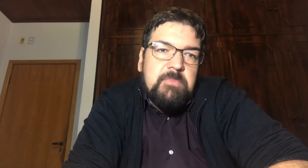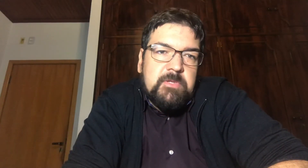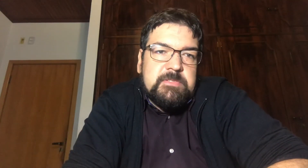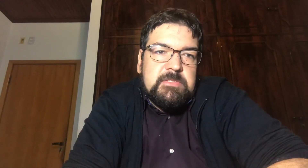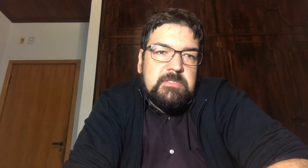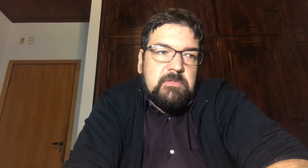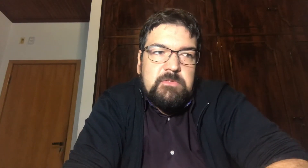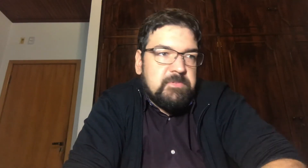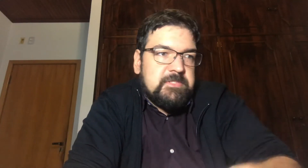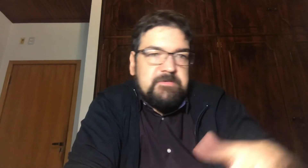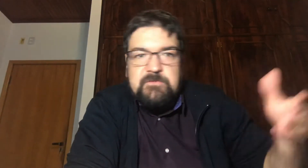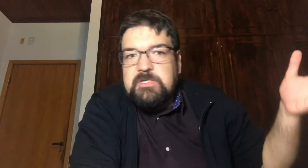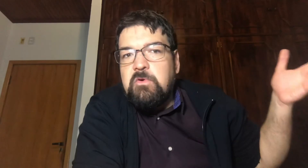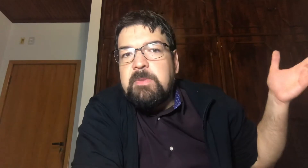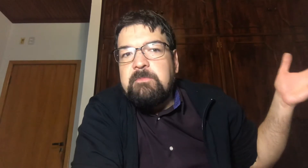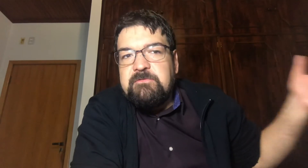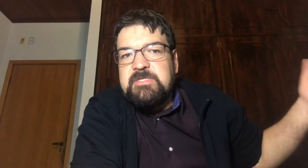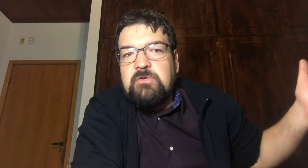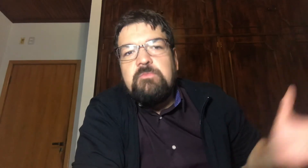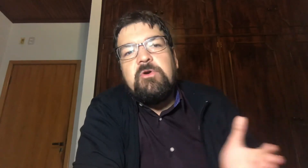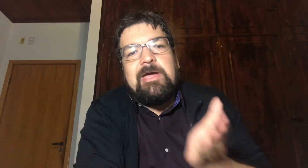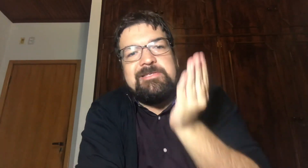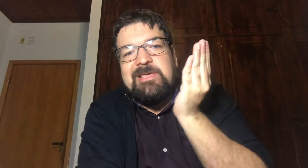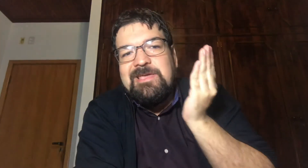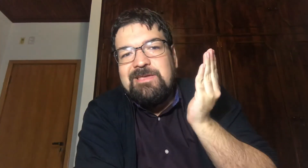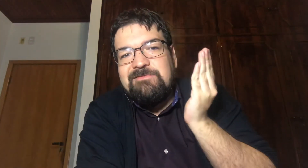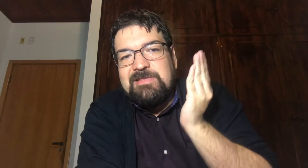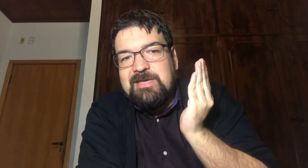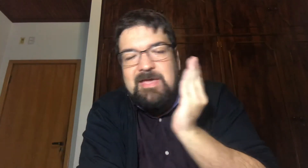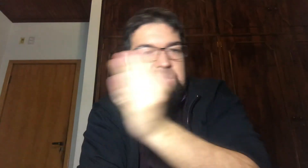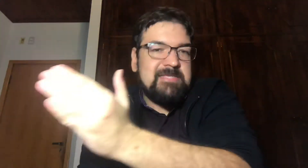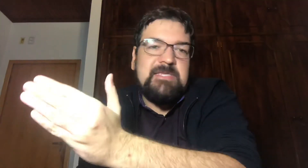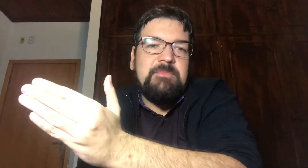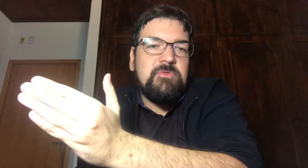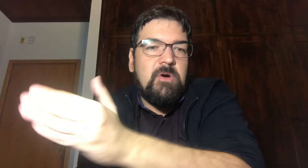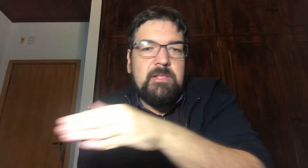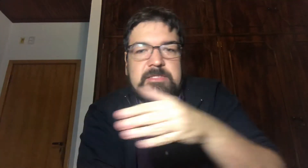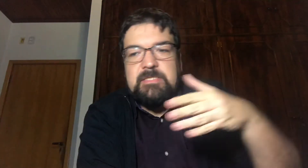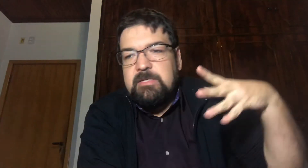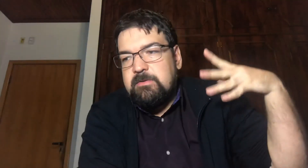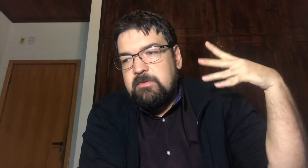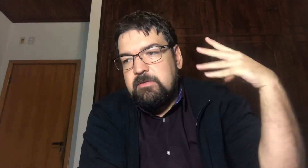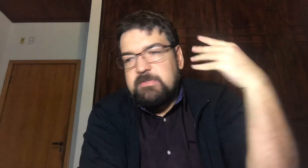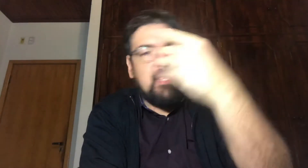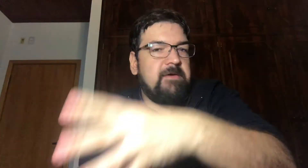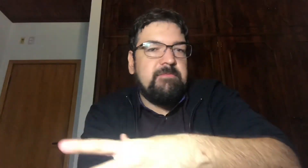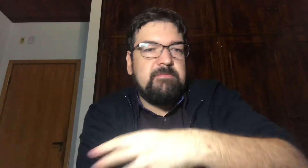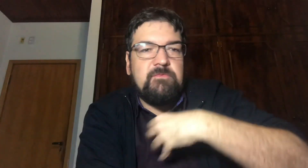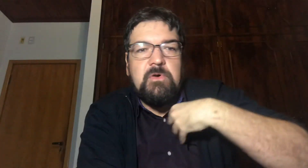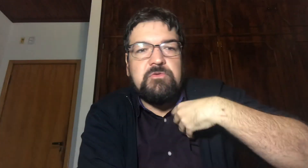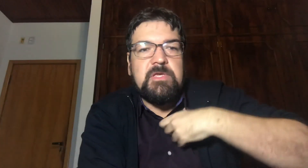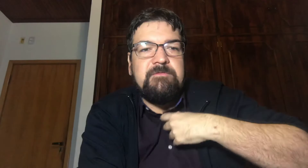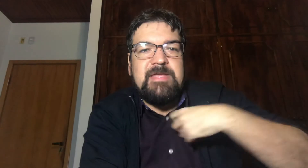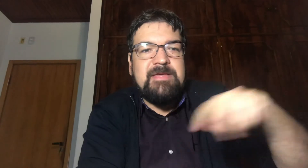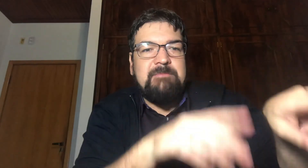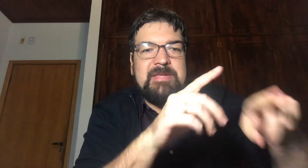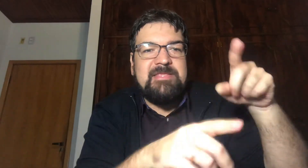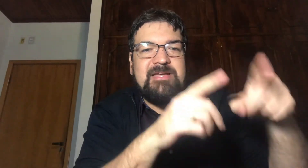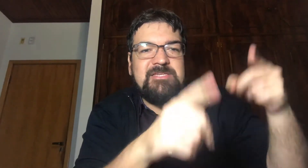hipóteses Então tipo assim Se você comprar por 25 mil reais E vender A 100 mil dólares Que sei lá Quanto que vai estar A paridade